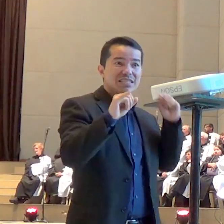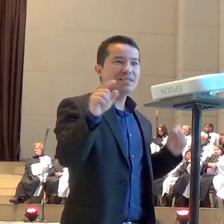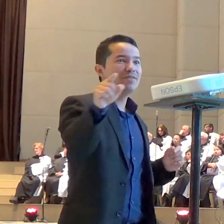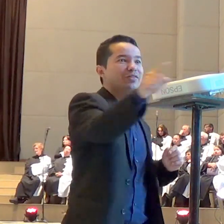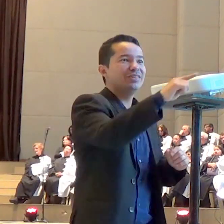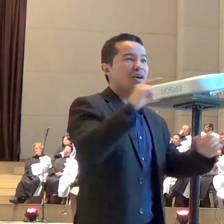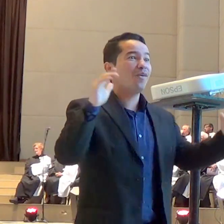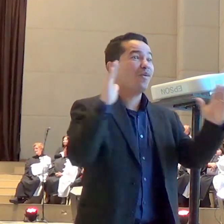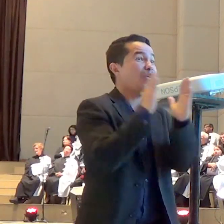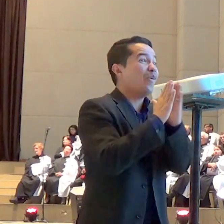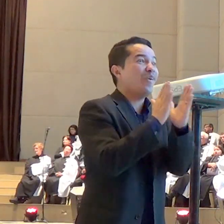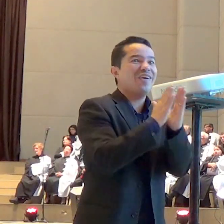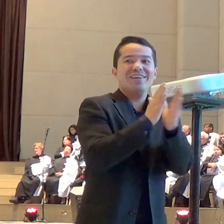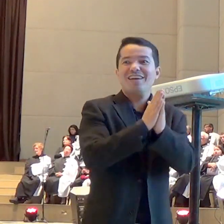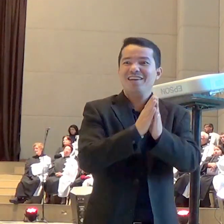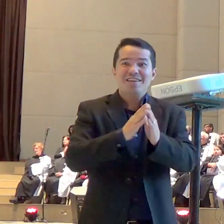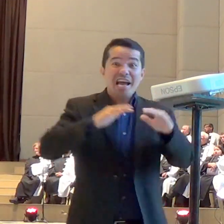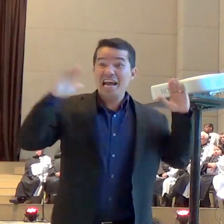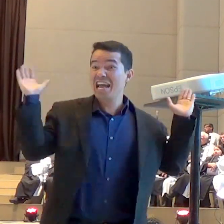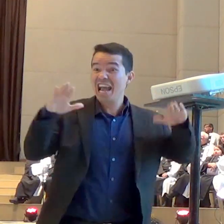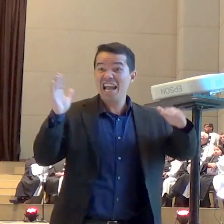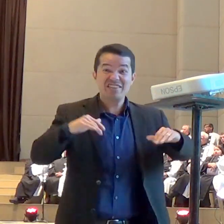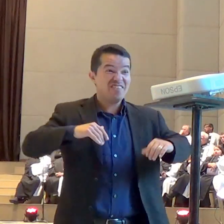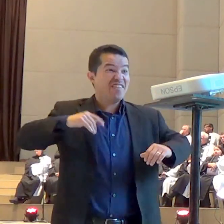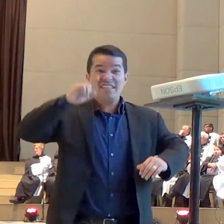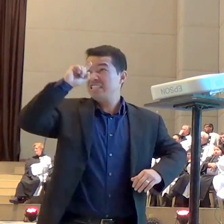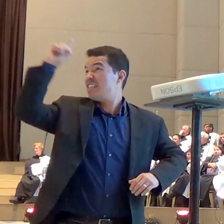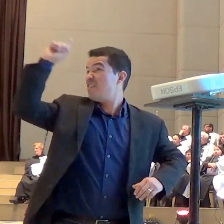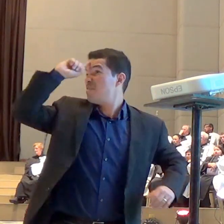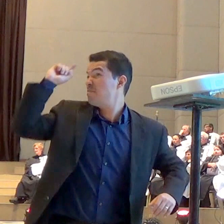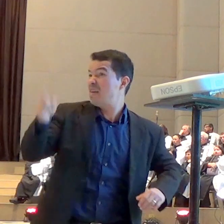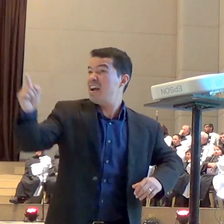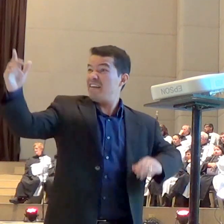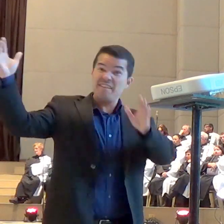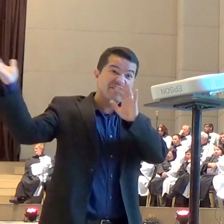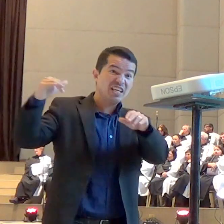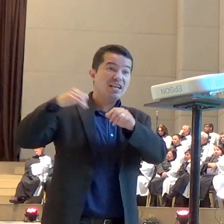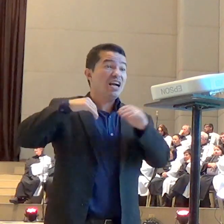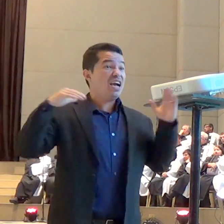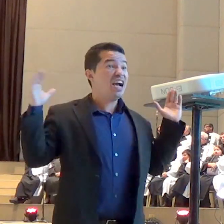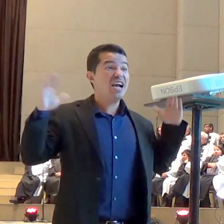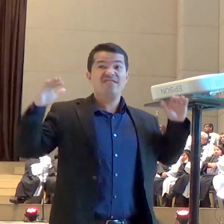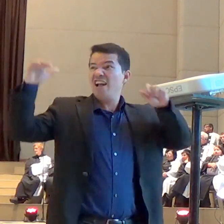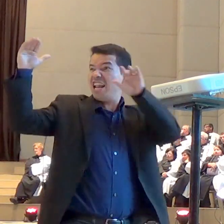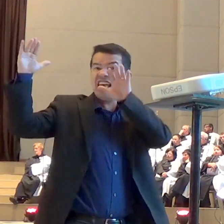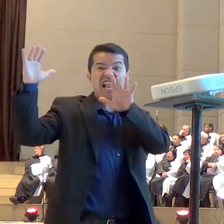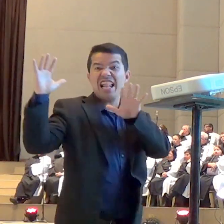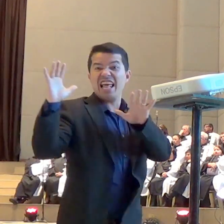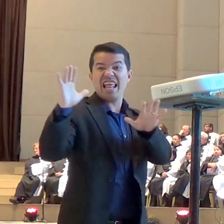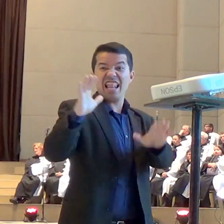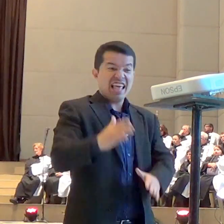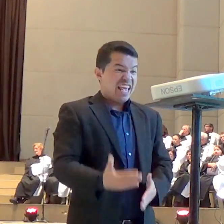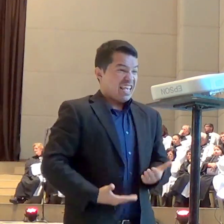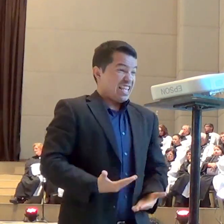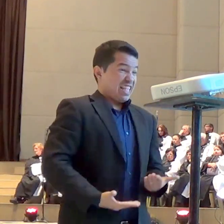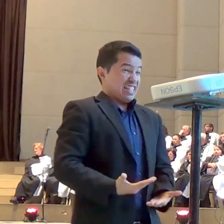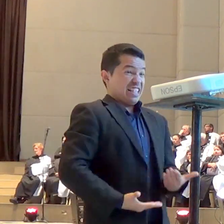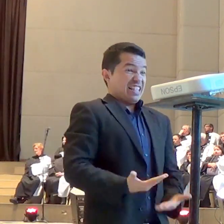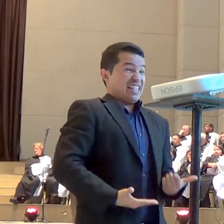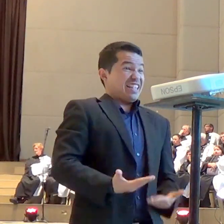nosso favor e Deus começa a fazer coisas tremendas ele começa a movimentar o seu exército a nosso